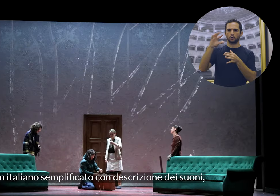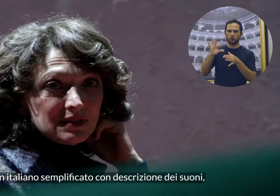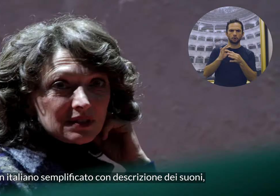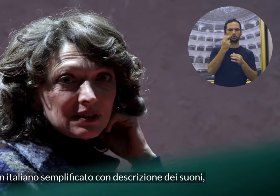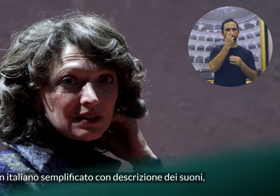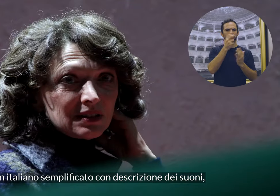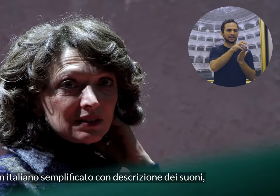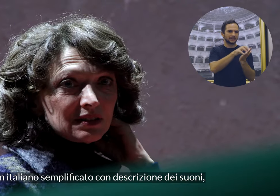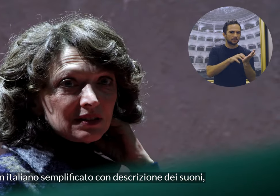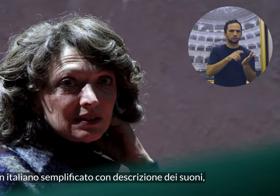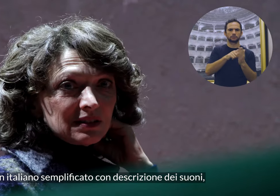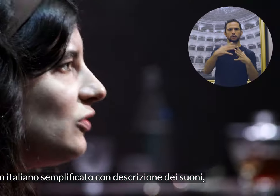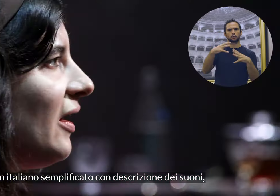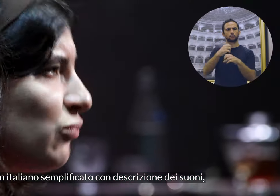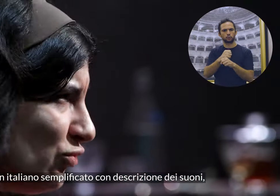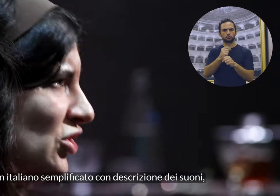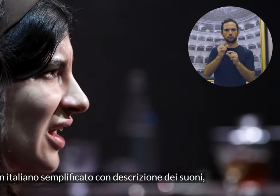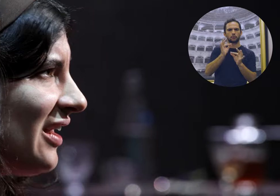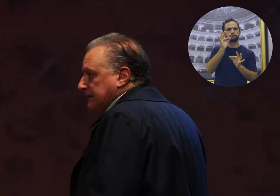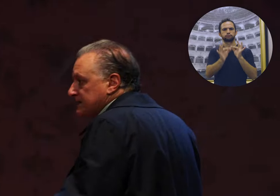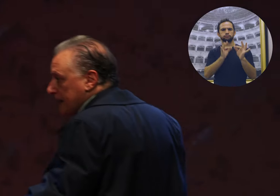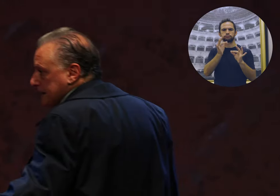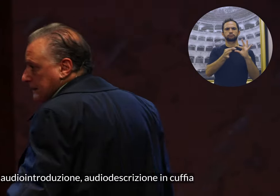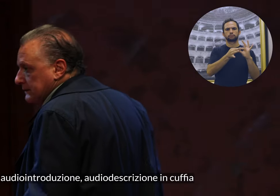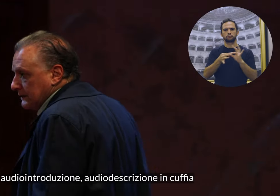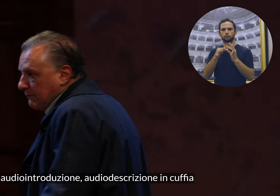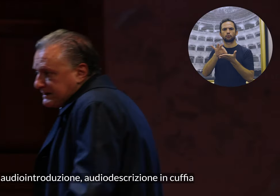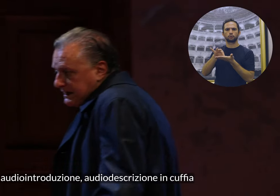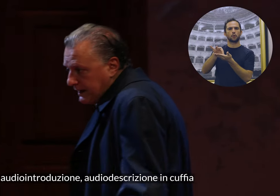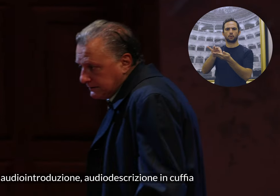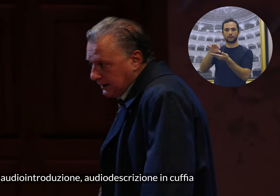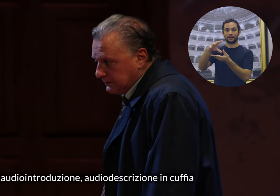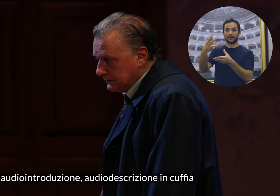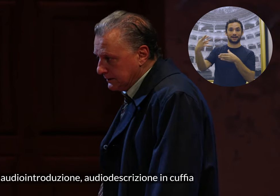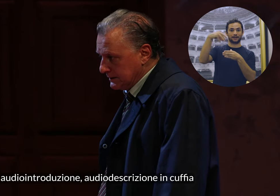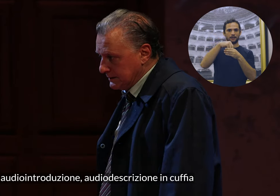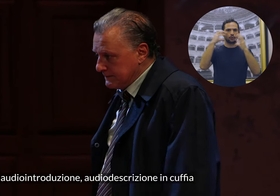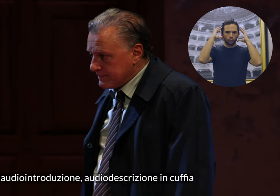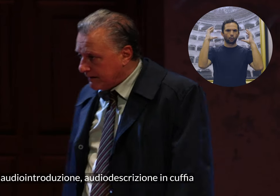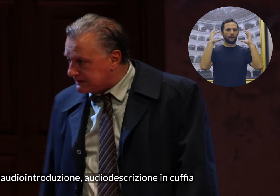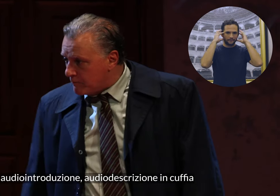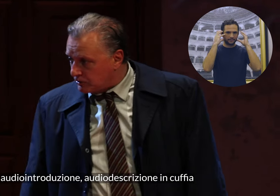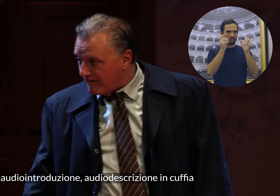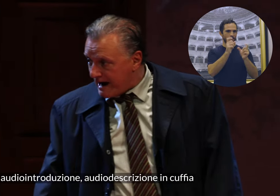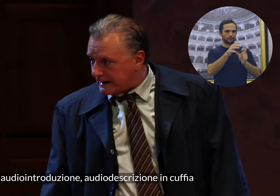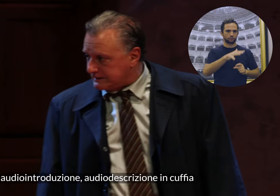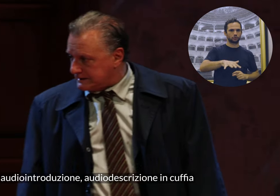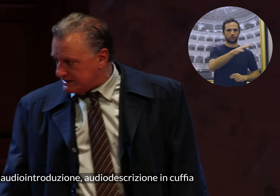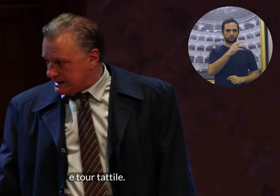semplificato con descrizione dei suoni, audio introduzione, audiodescrizione in cuffia e